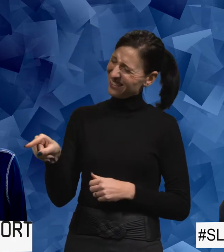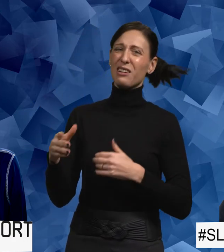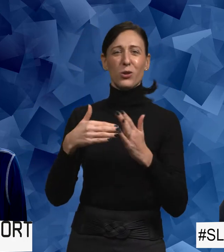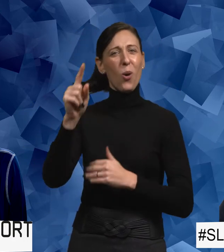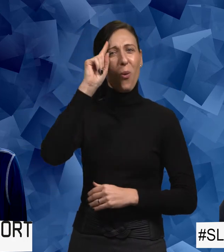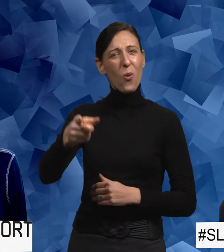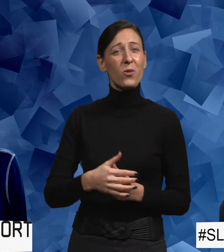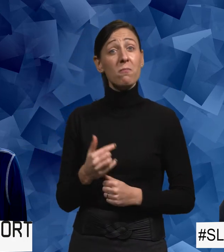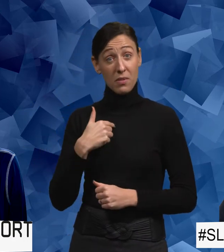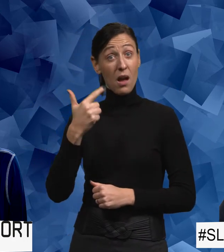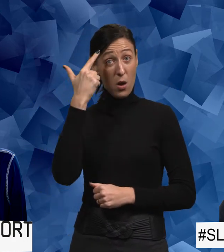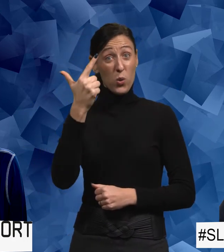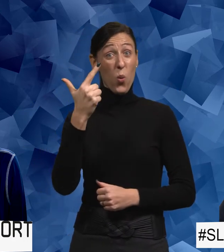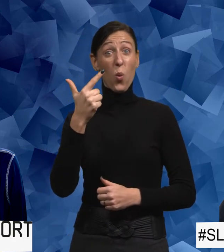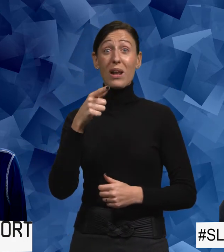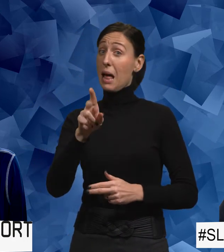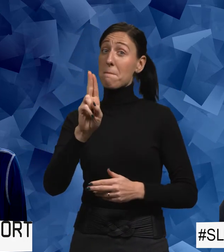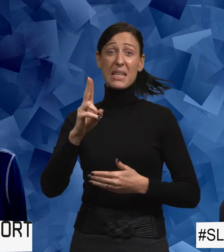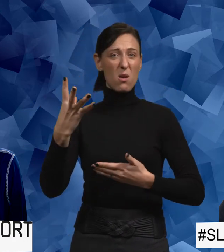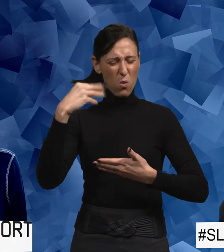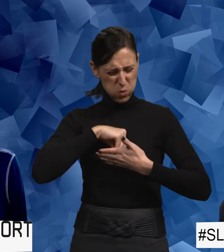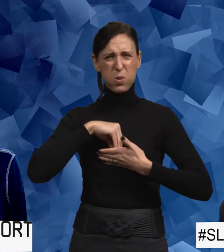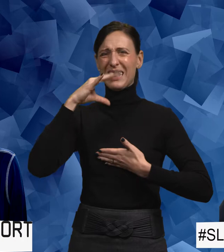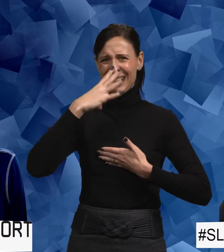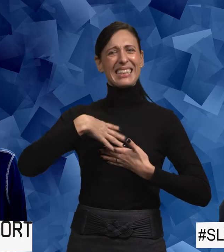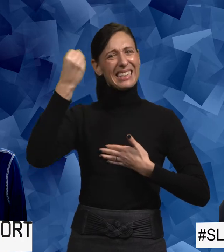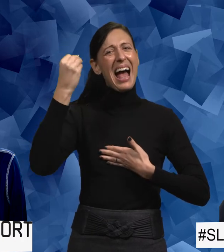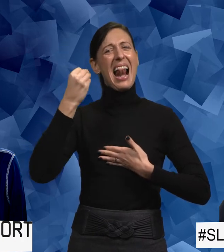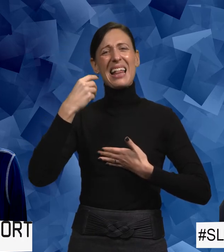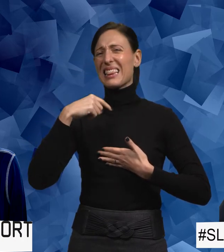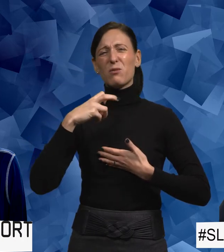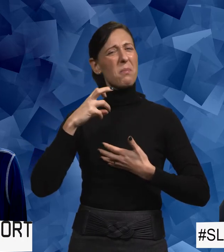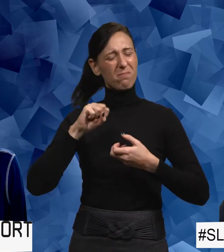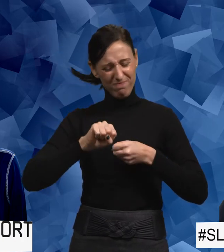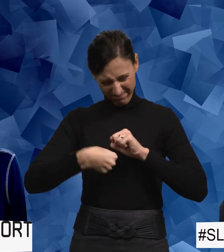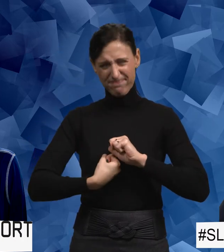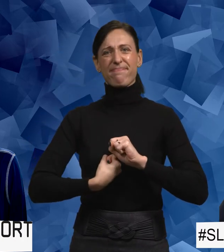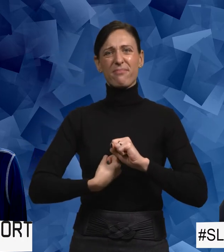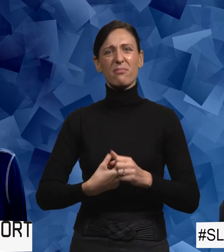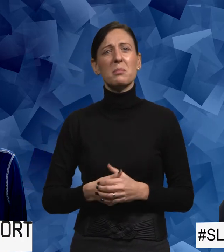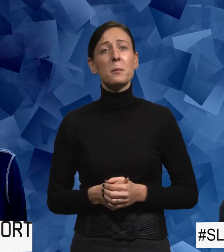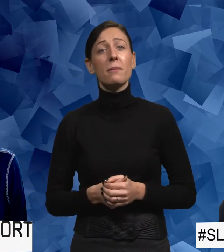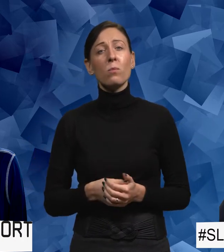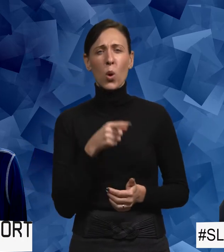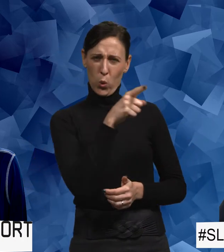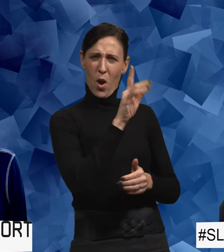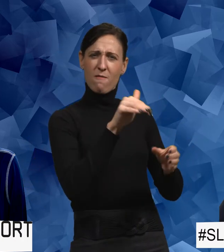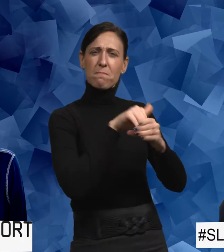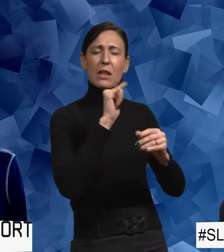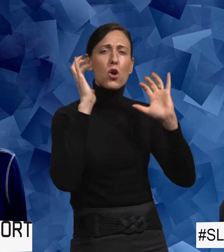gör jätteont. Jag tror att det går liksom in i själen på ett väldigt särskilt sätt. Du var ju med i ett radioprogram